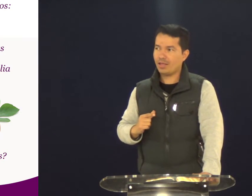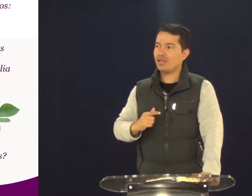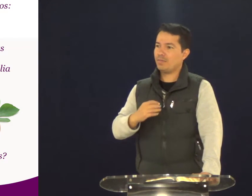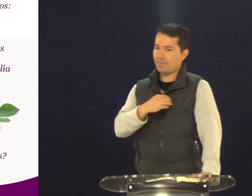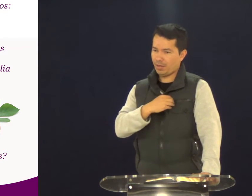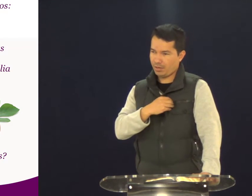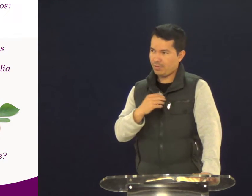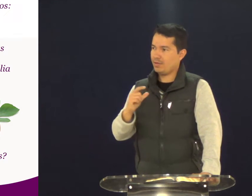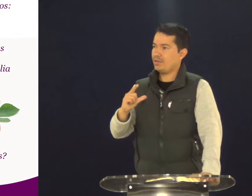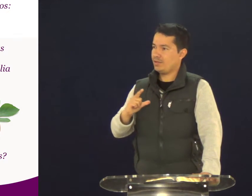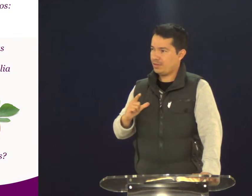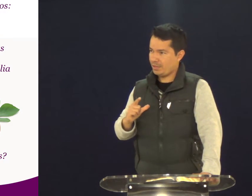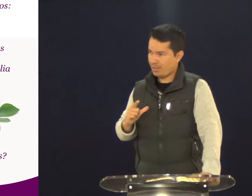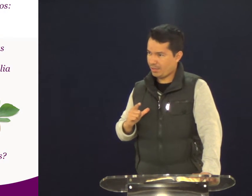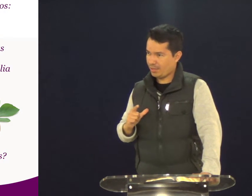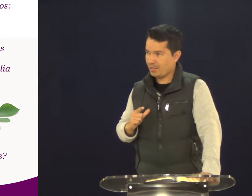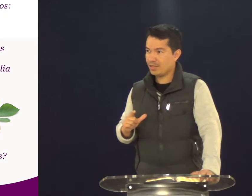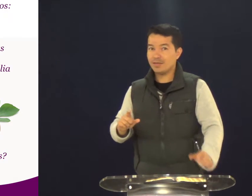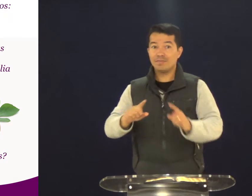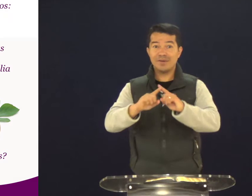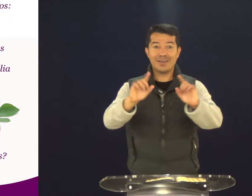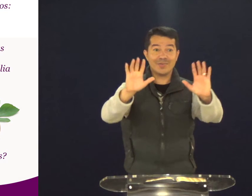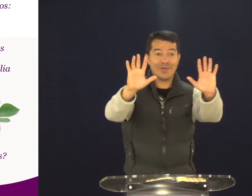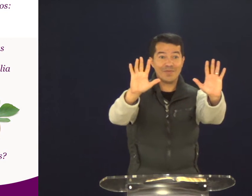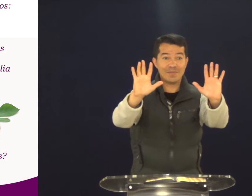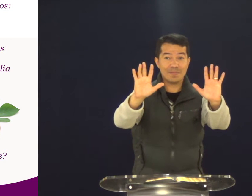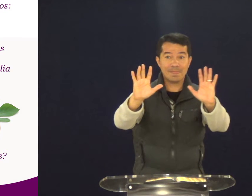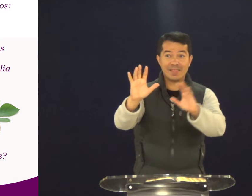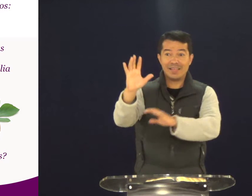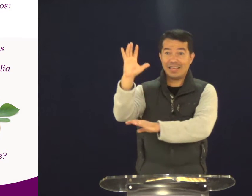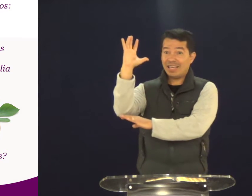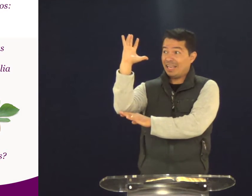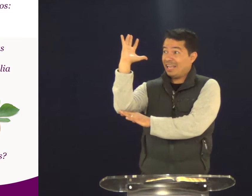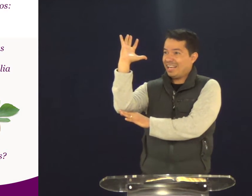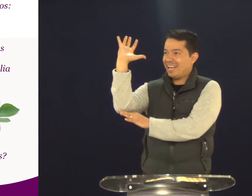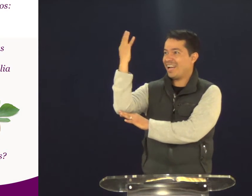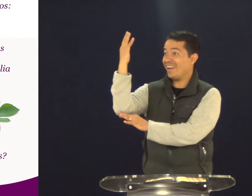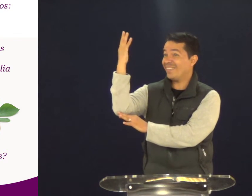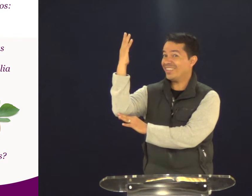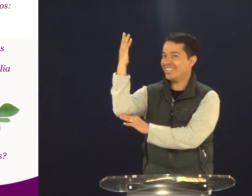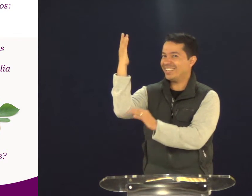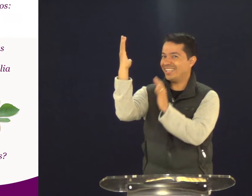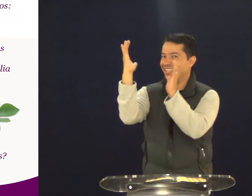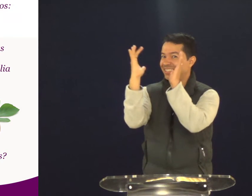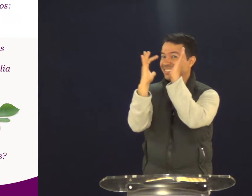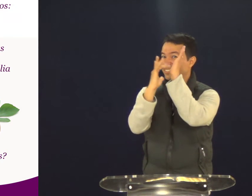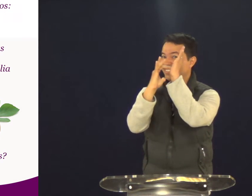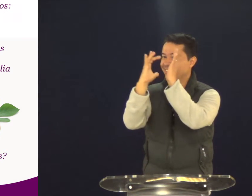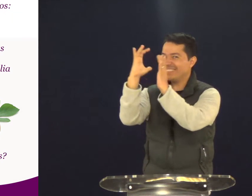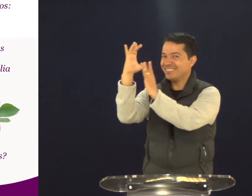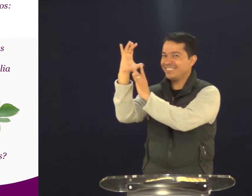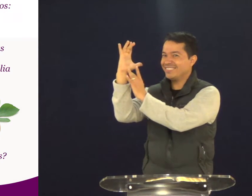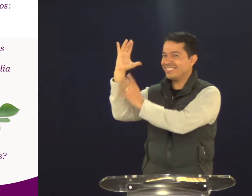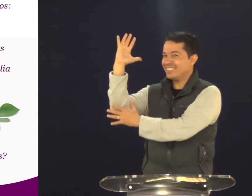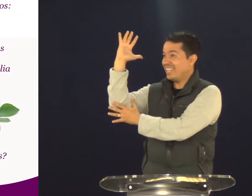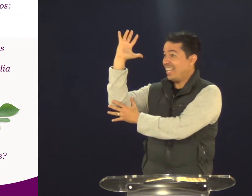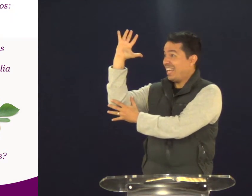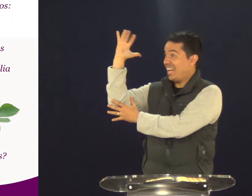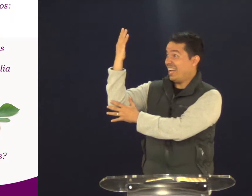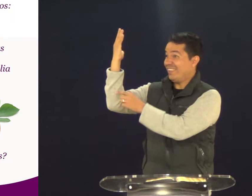Tenho defeitos, pecados. Mas veja só uma coisa. Essa árvore que